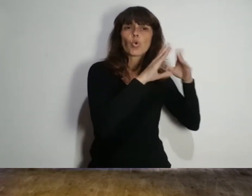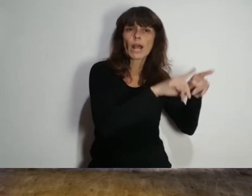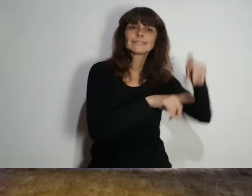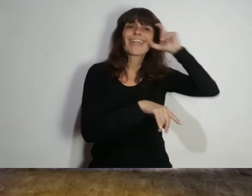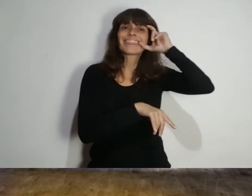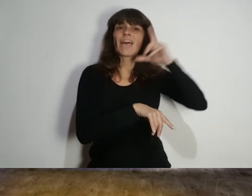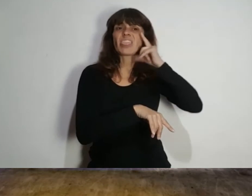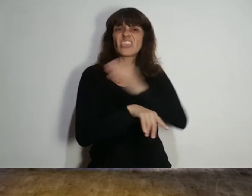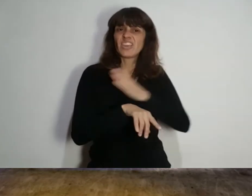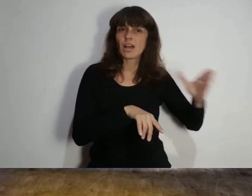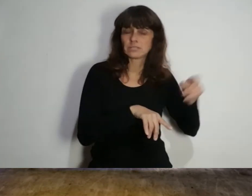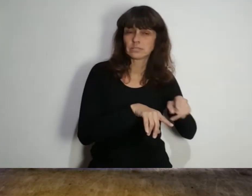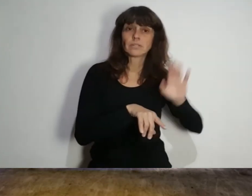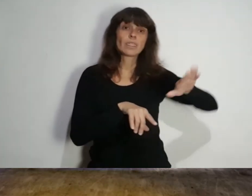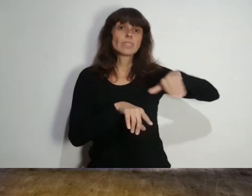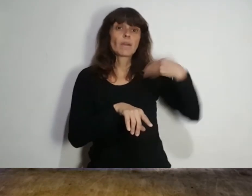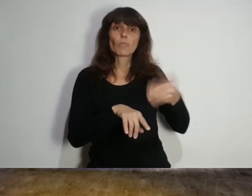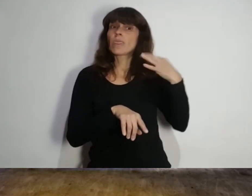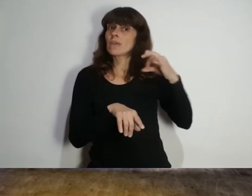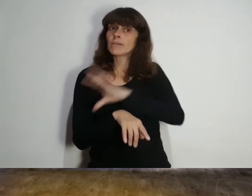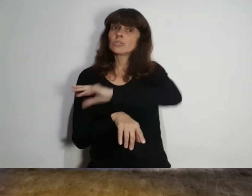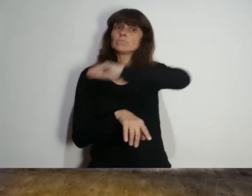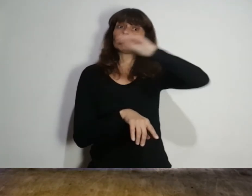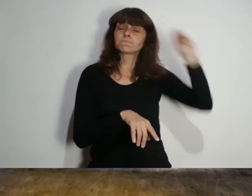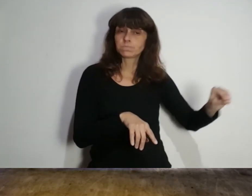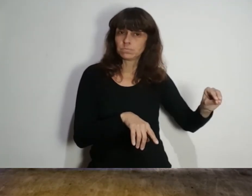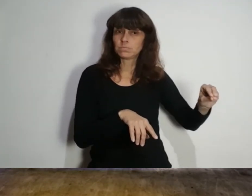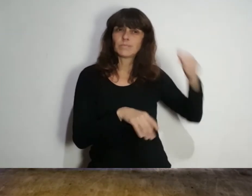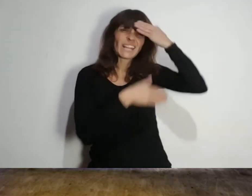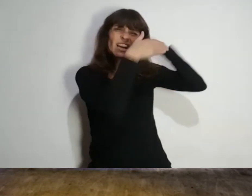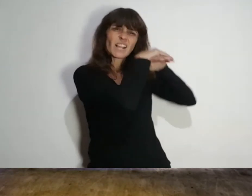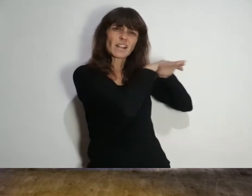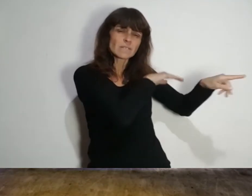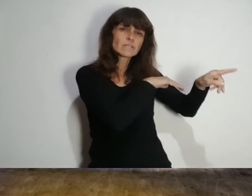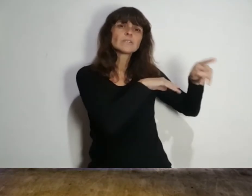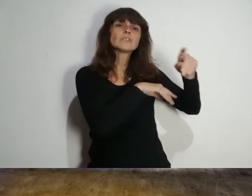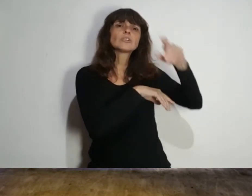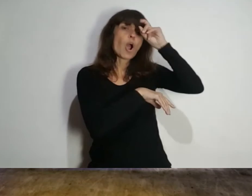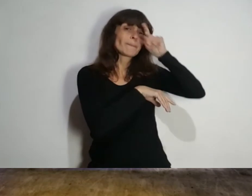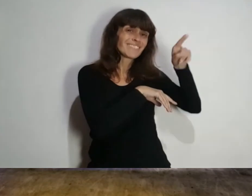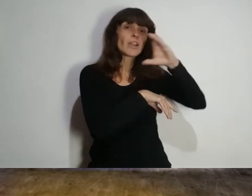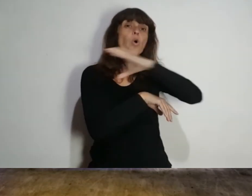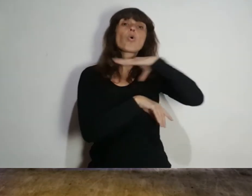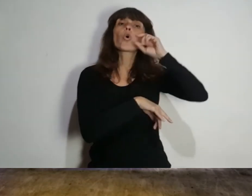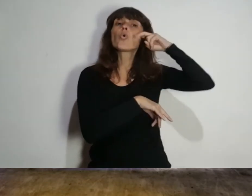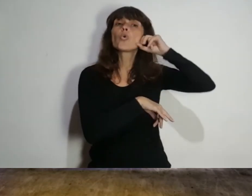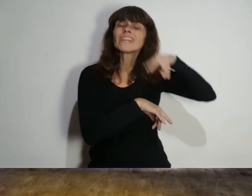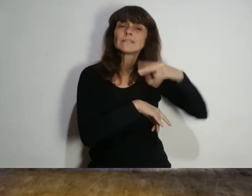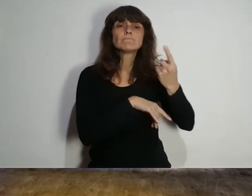casa hace unos 10 días. Posteriormente debió ser trasladado a una sala de terapia intensiva de una clínica de Junín